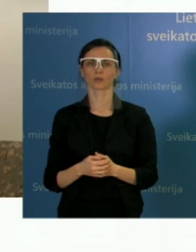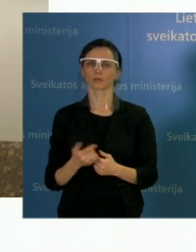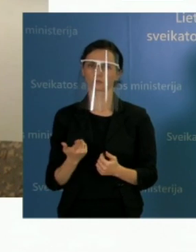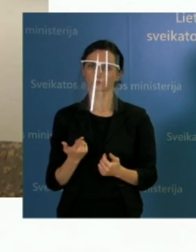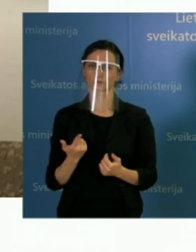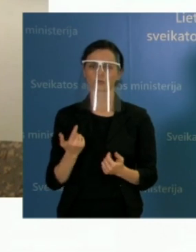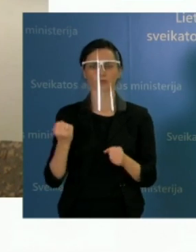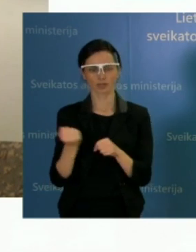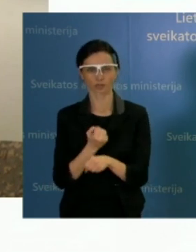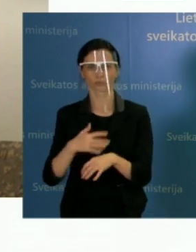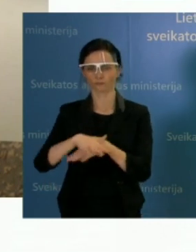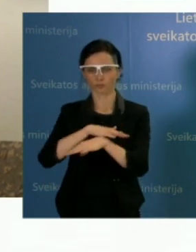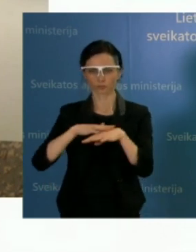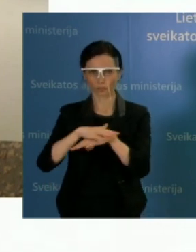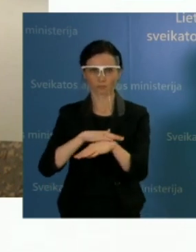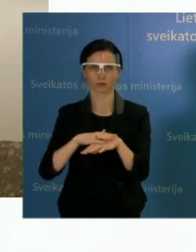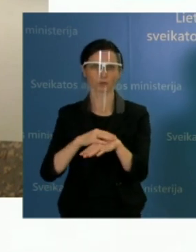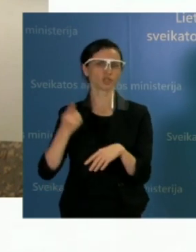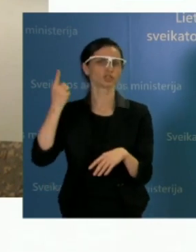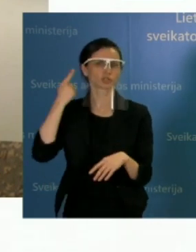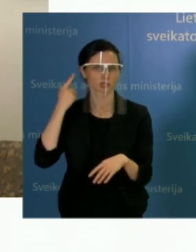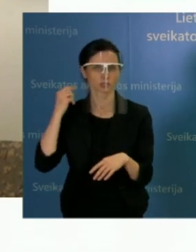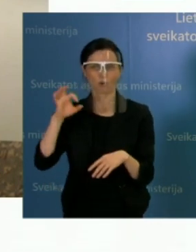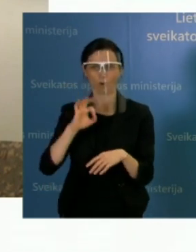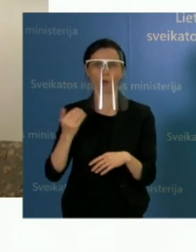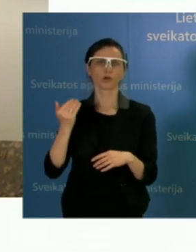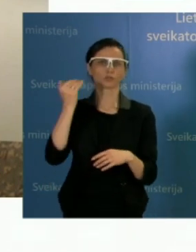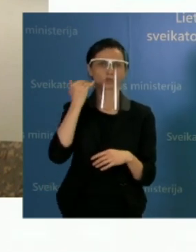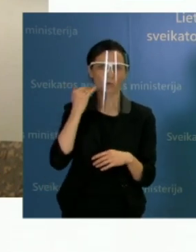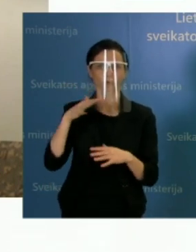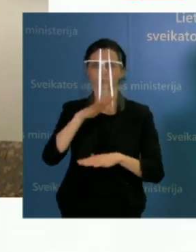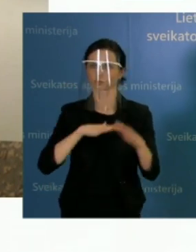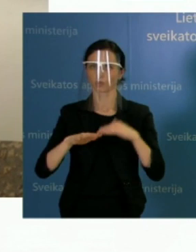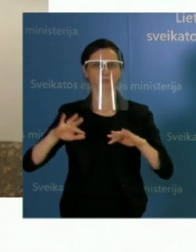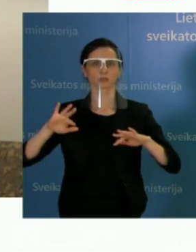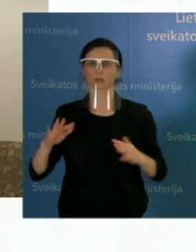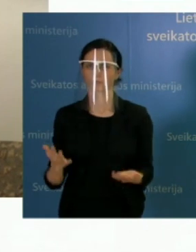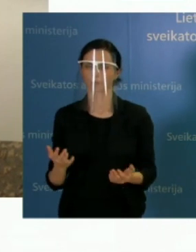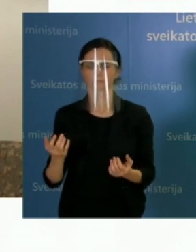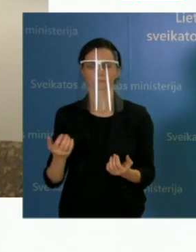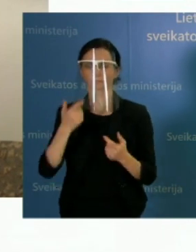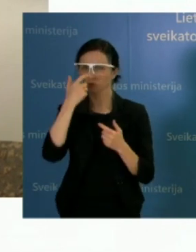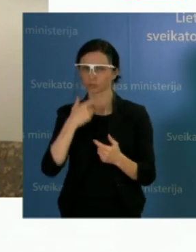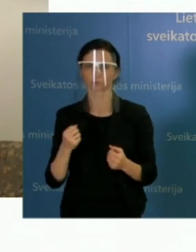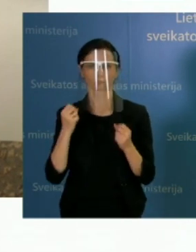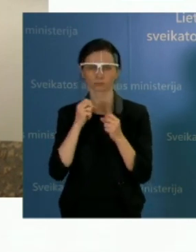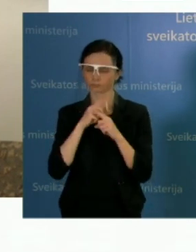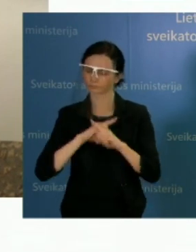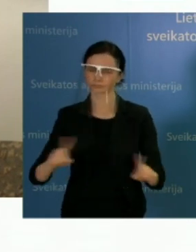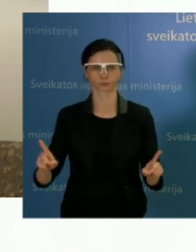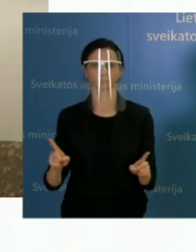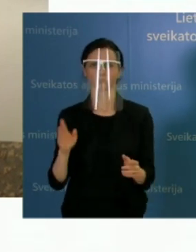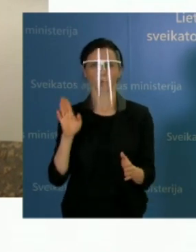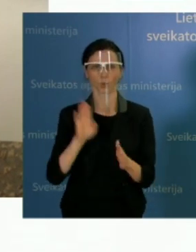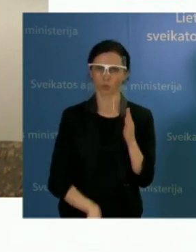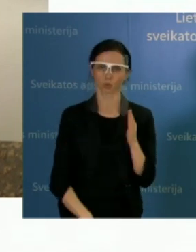įsiklausyti tą situaciją. Tai, kas vyksta Šiauliuose, tai yra iš tikrųjų, tai į ką turbūt